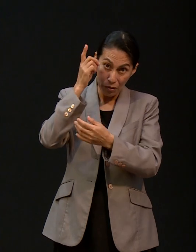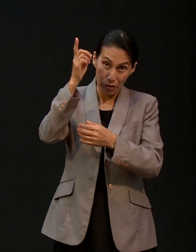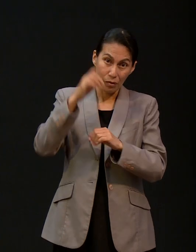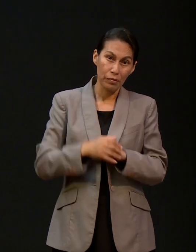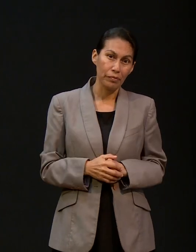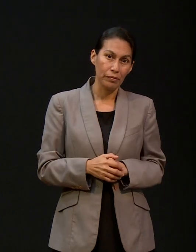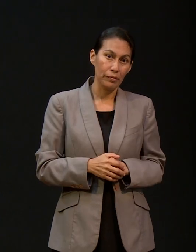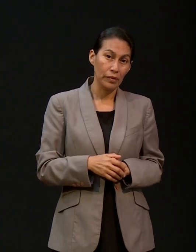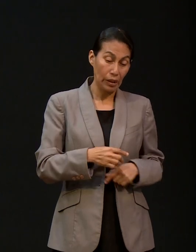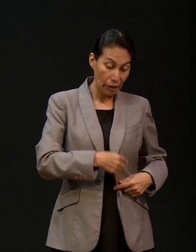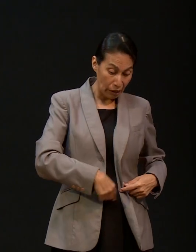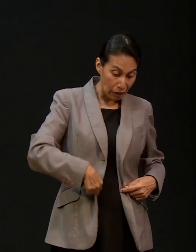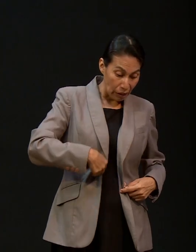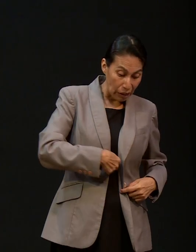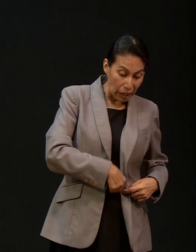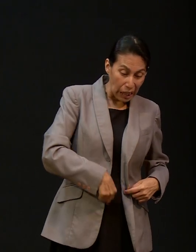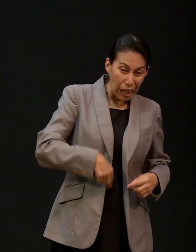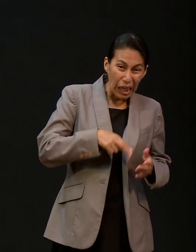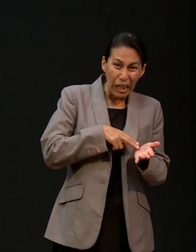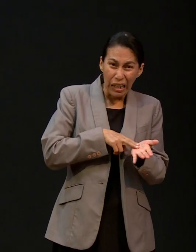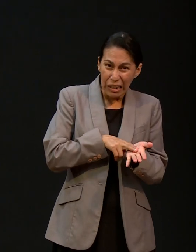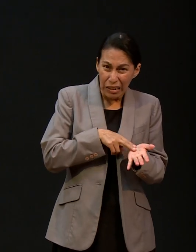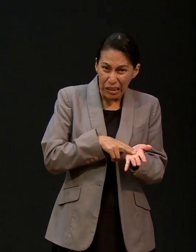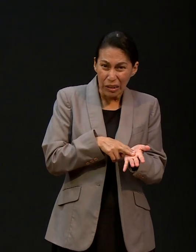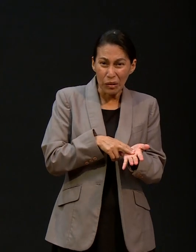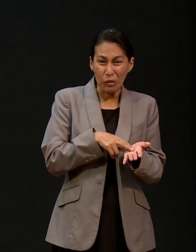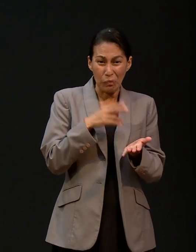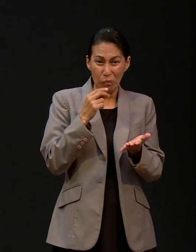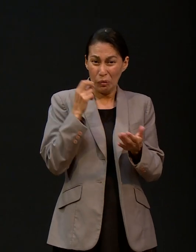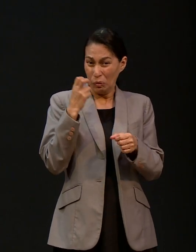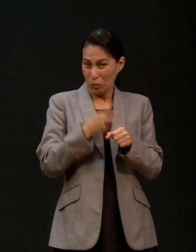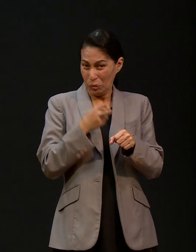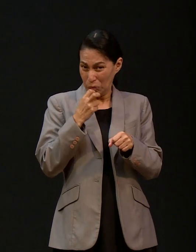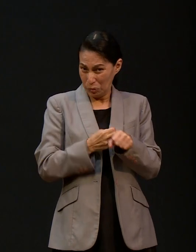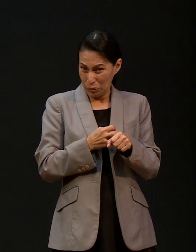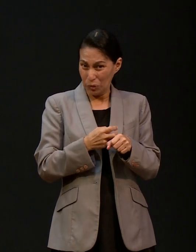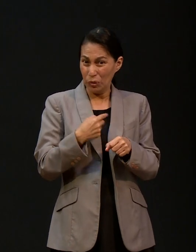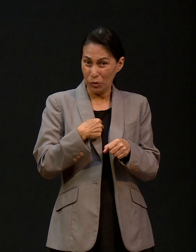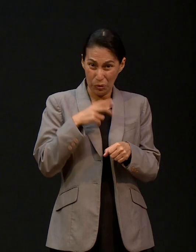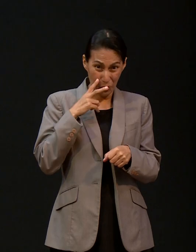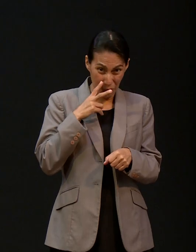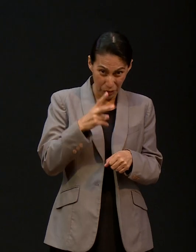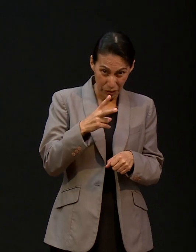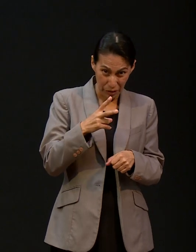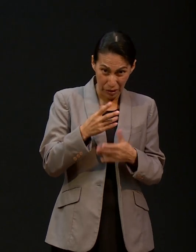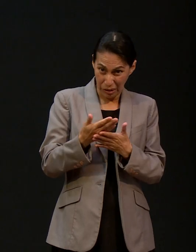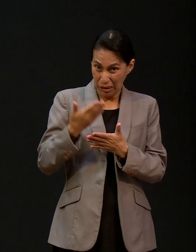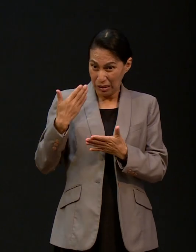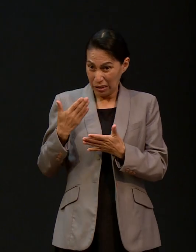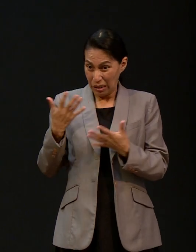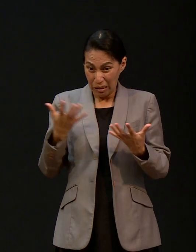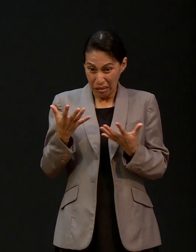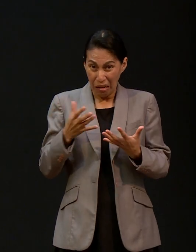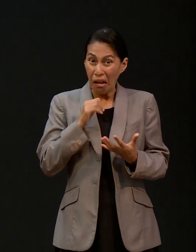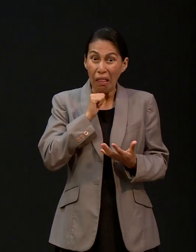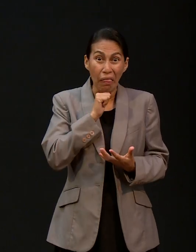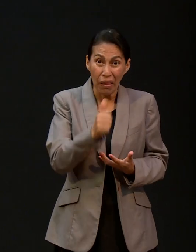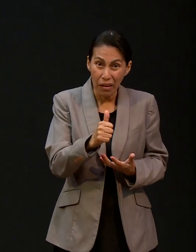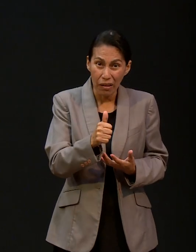Dice, porque esos intestinos necrosados... Que yo vi. Que yo vi y que no había nada que hacer, ahora